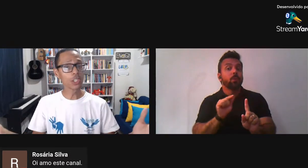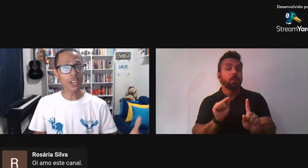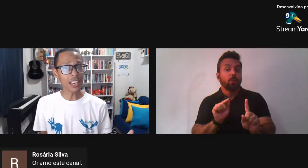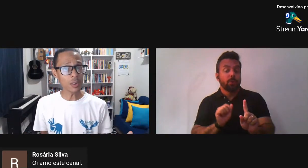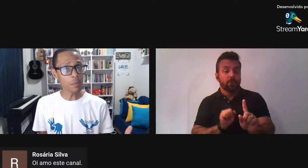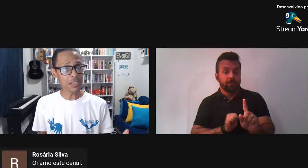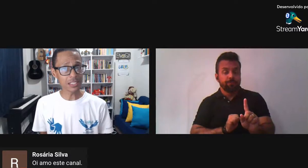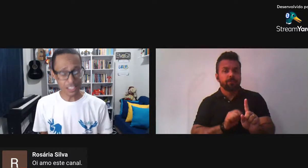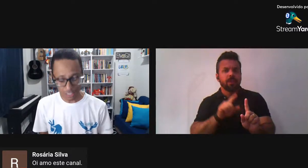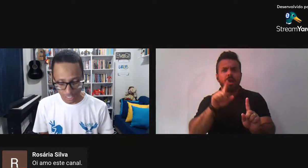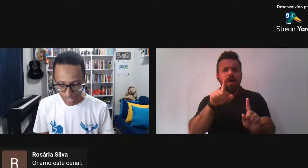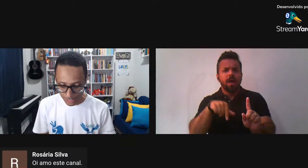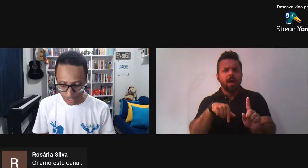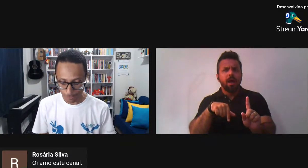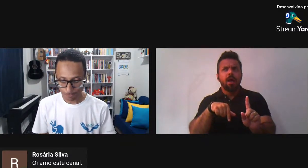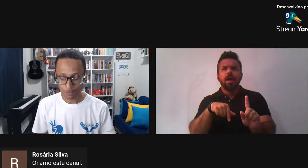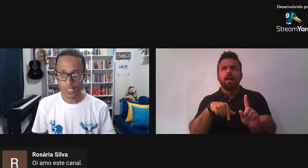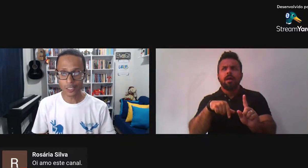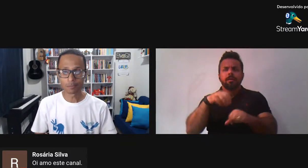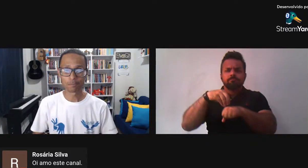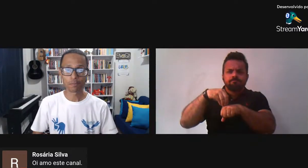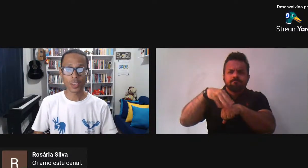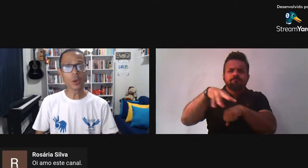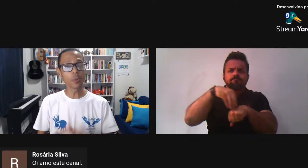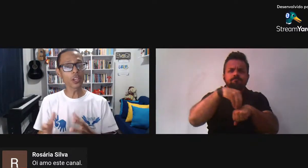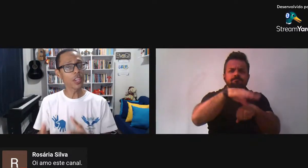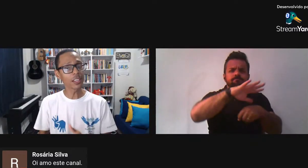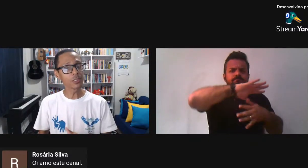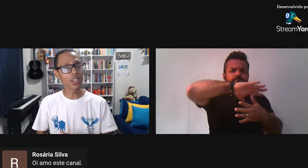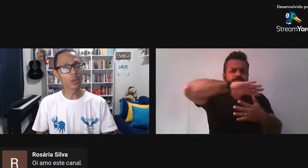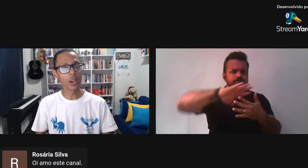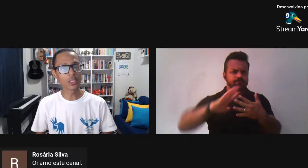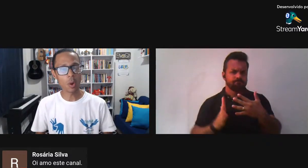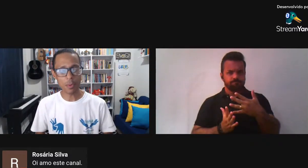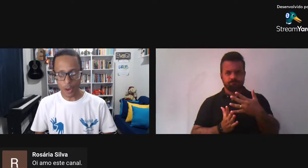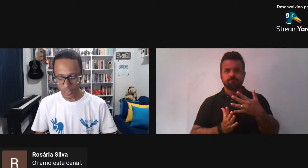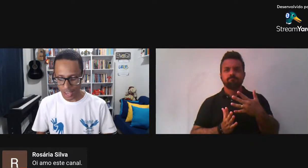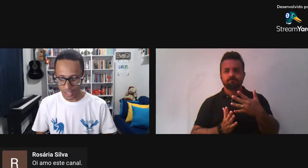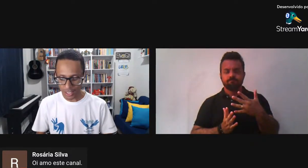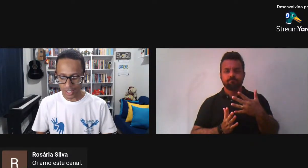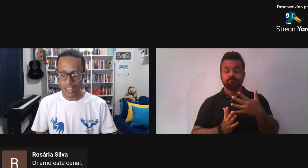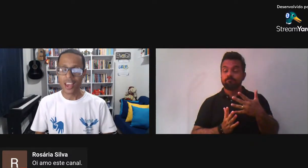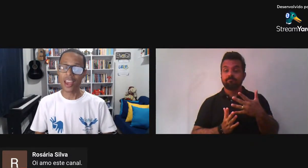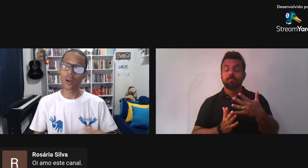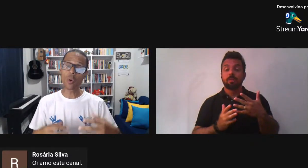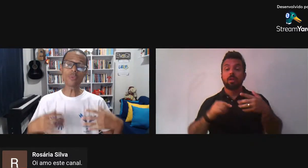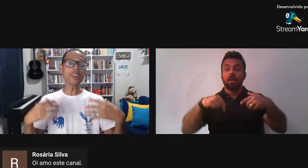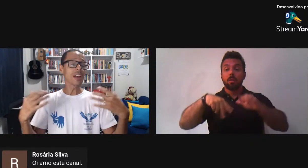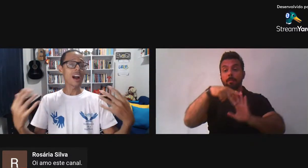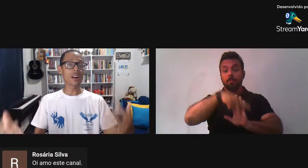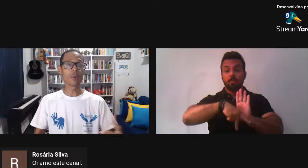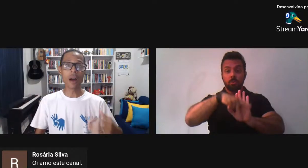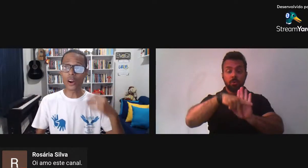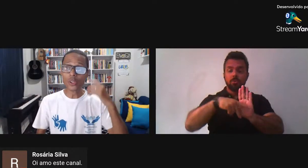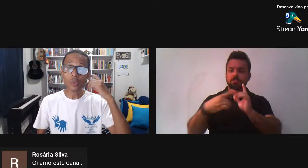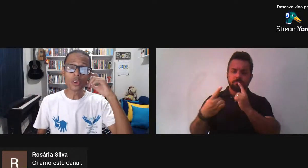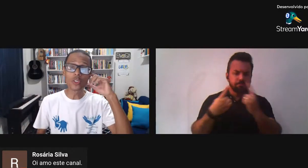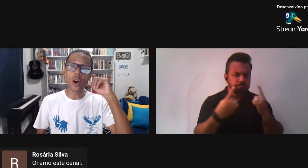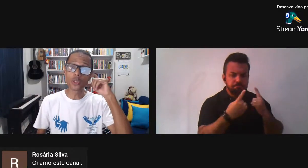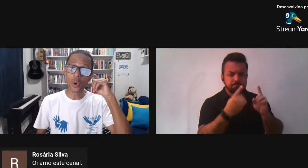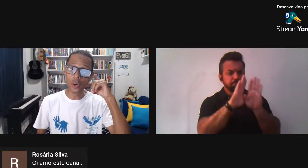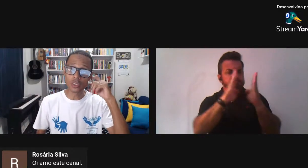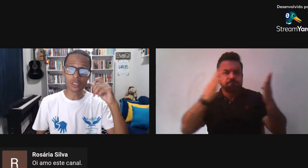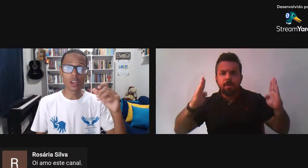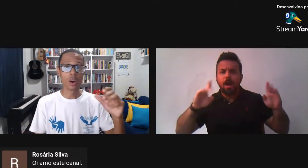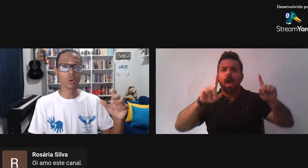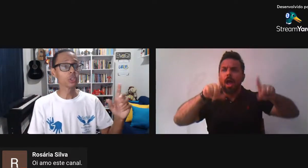Difundir a língua brasileira De sinais Né? E o projeto Dialogando com a Biblioteca É convidar O maior número